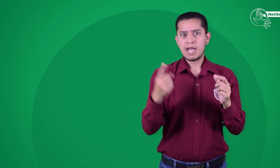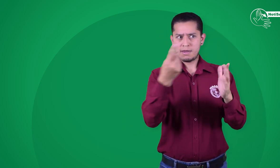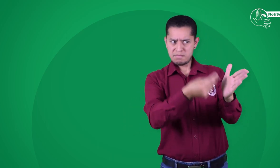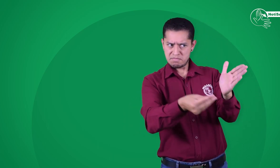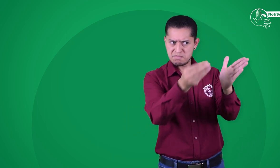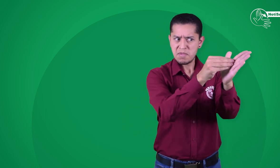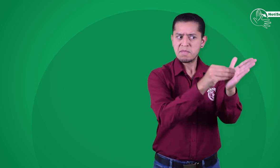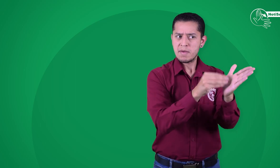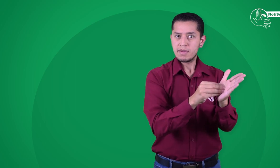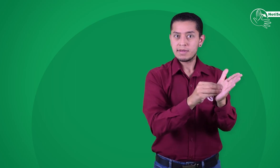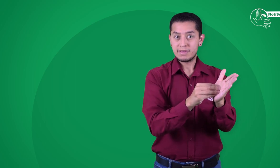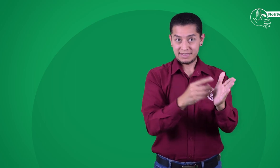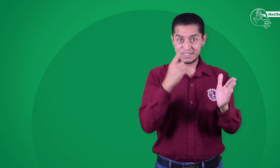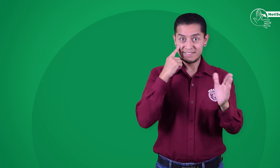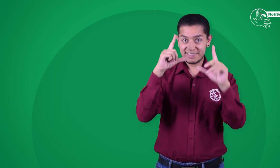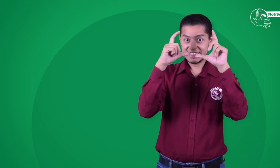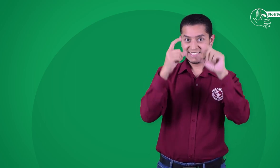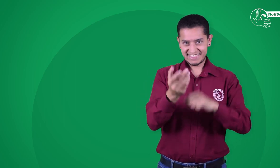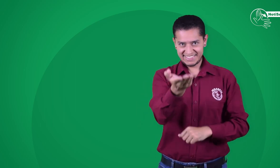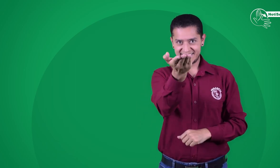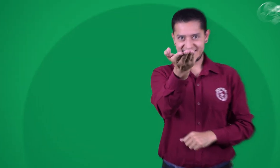Bogotá. Los dejo con algunas imágenes.